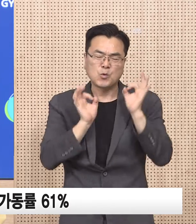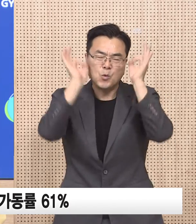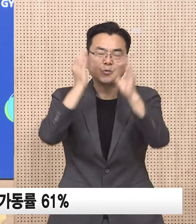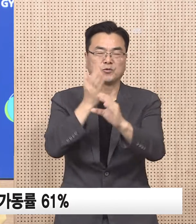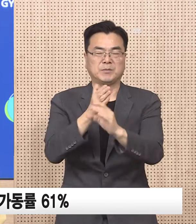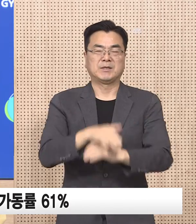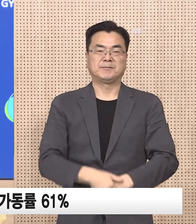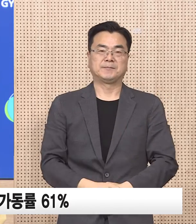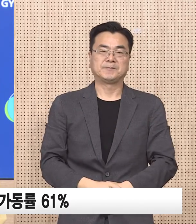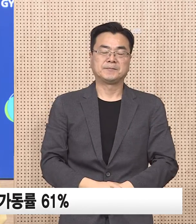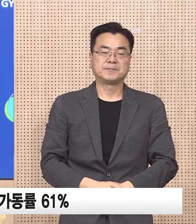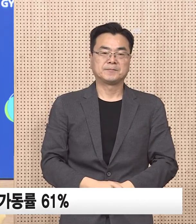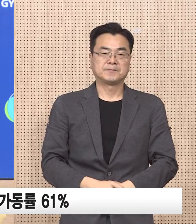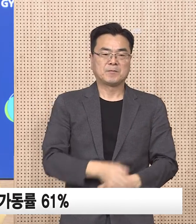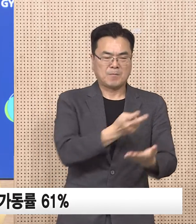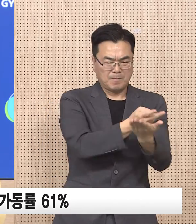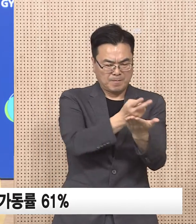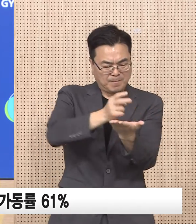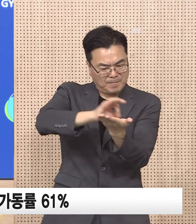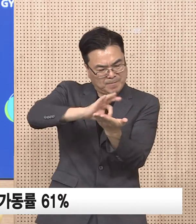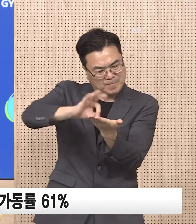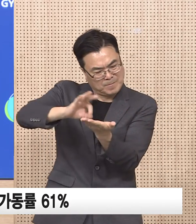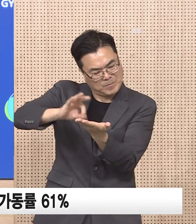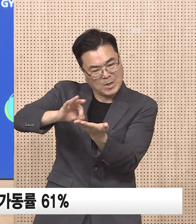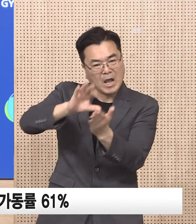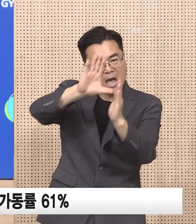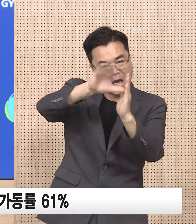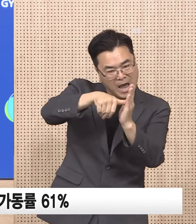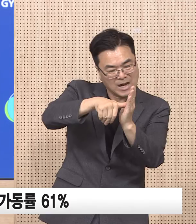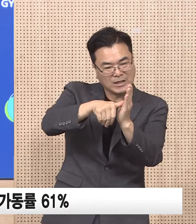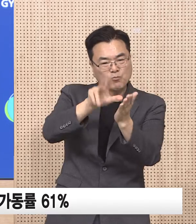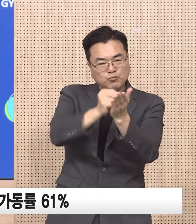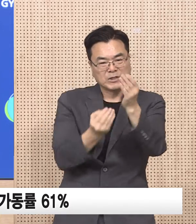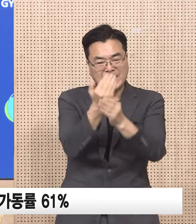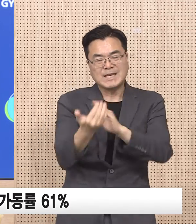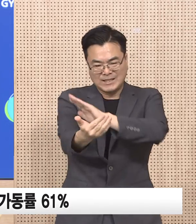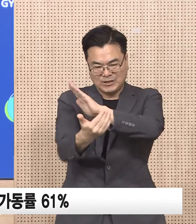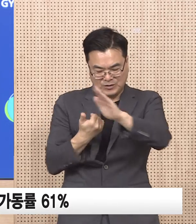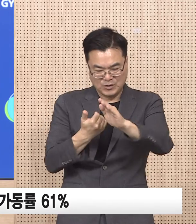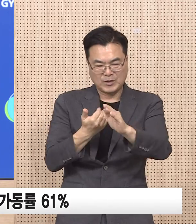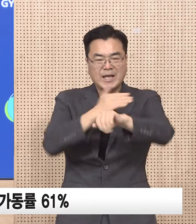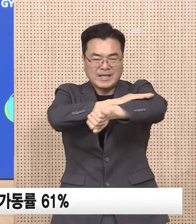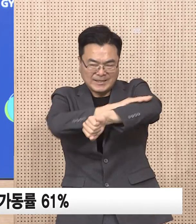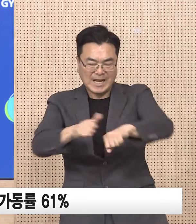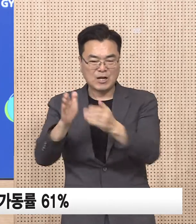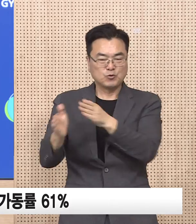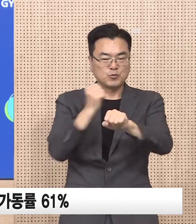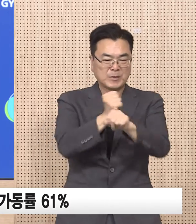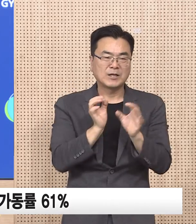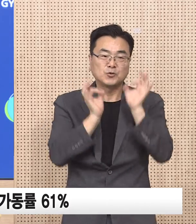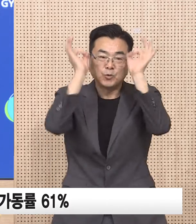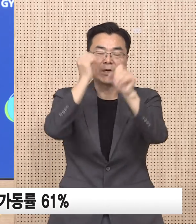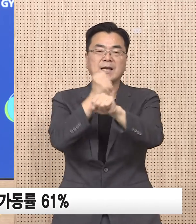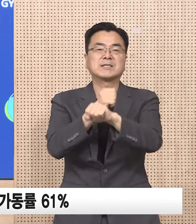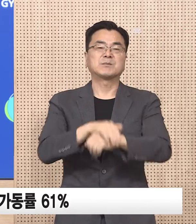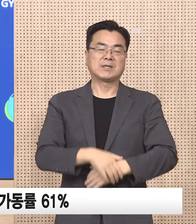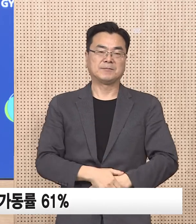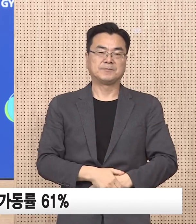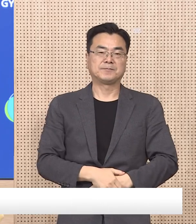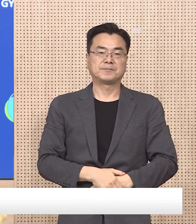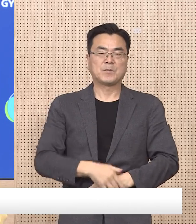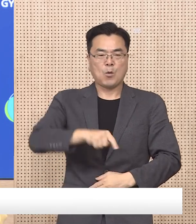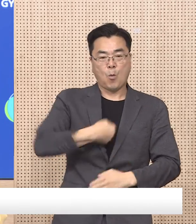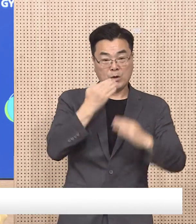예정입니다. 병상 가동률에 따라 병상 추가 확보가 사질없이 진행될 수 있도록 계속 노력해 나가겠습니다. 다음은